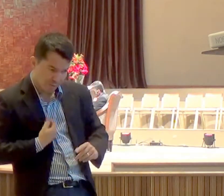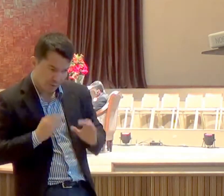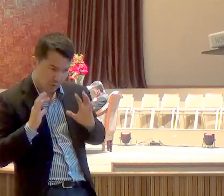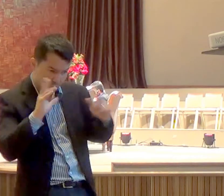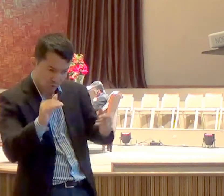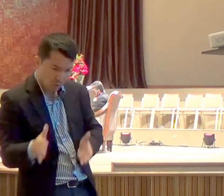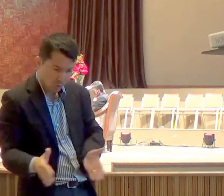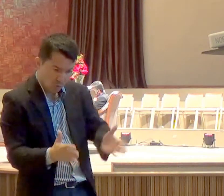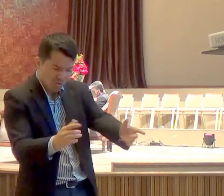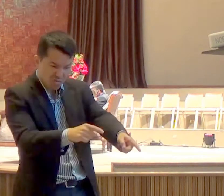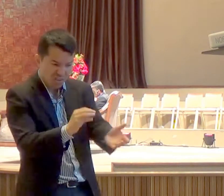glorificaste,